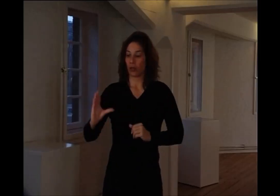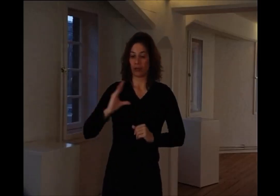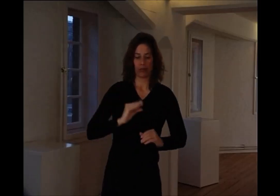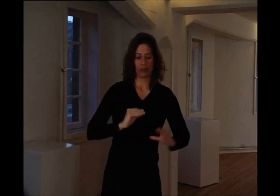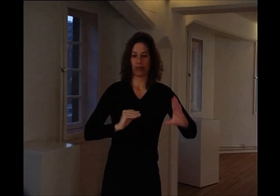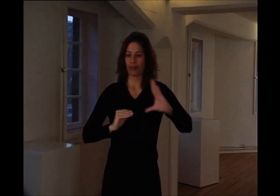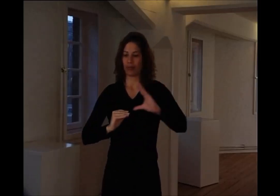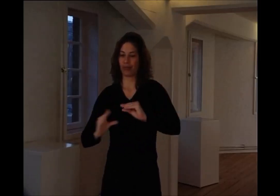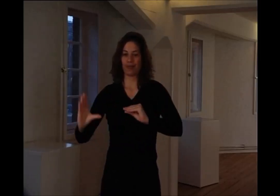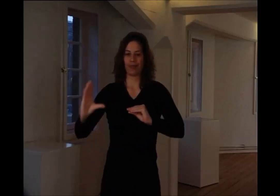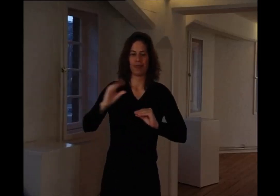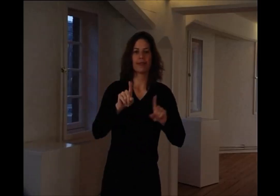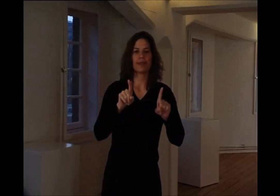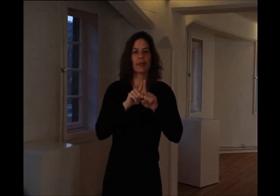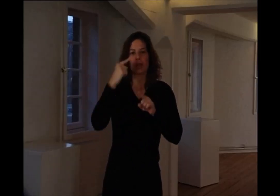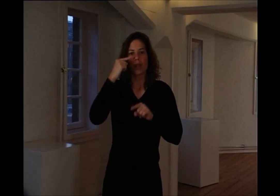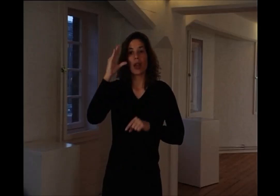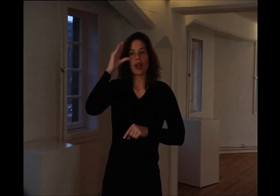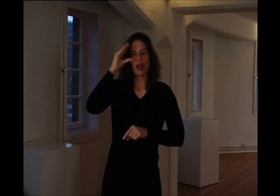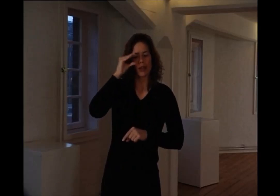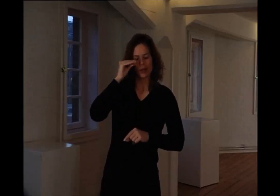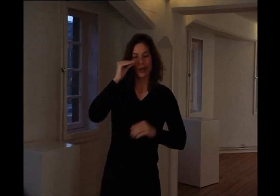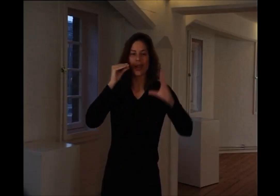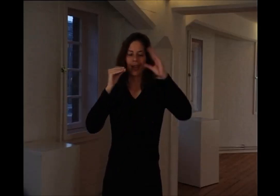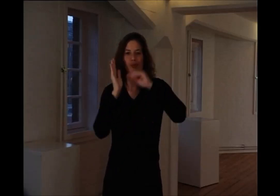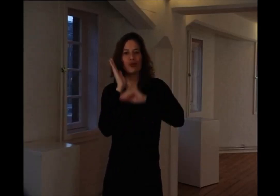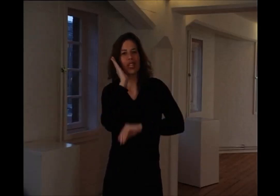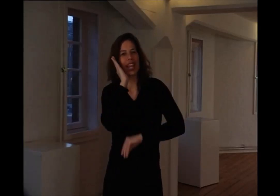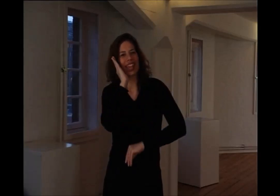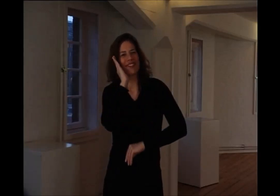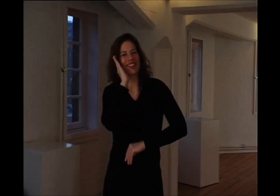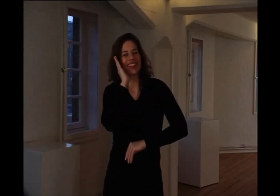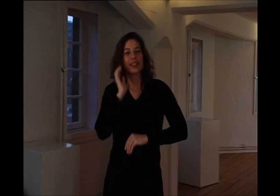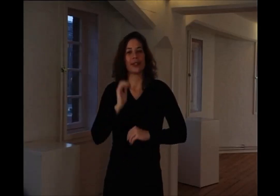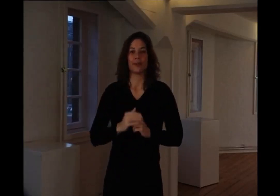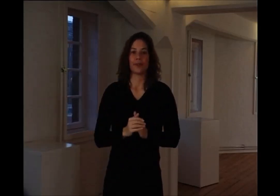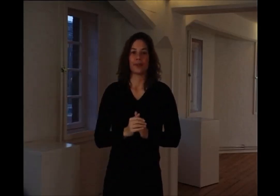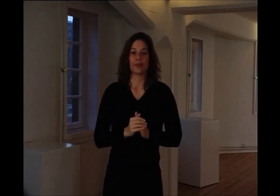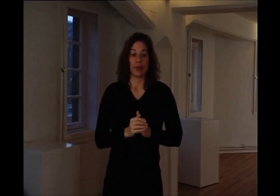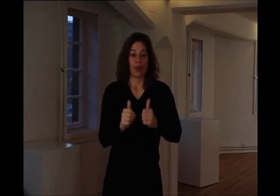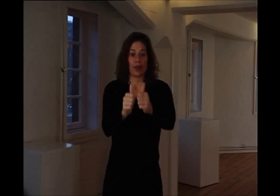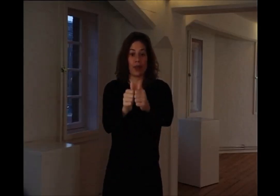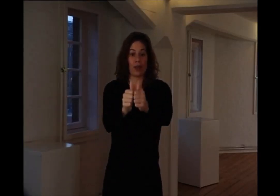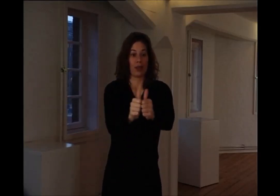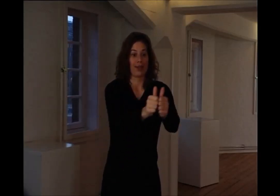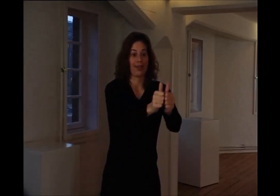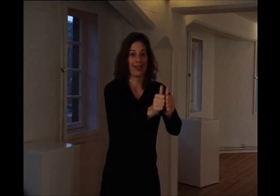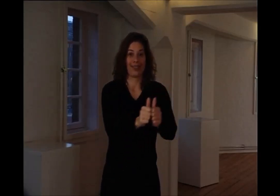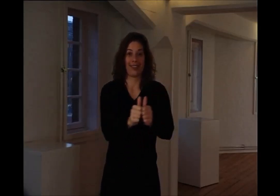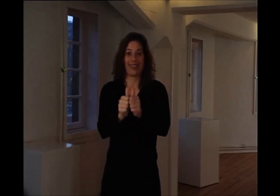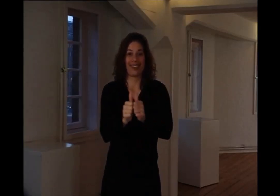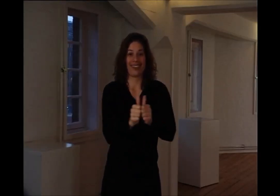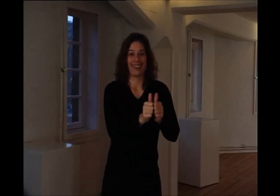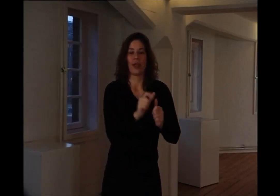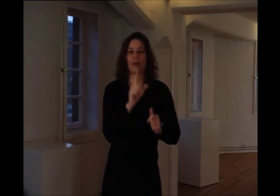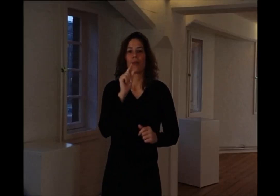Christus, dieses hier, stellt die Leute dar, die schlafen, die Lichter sind raus. Diese